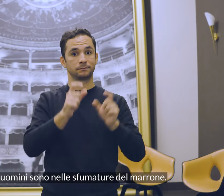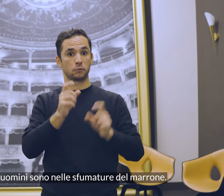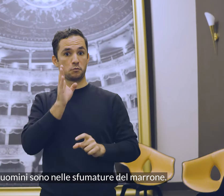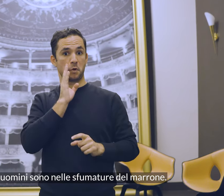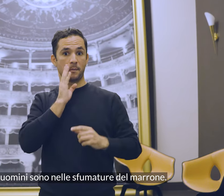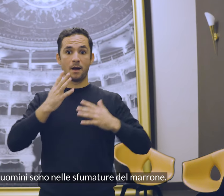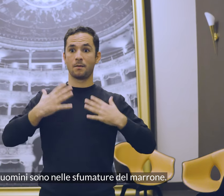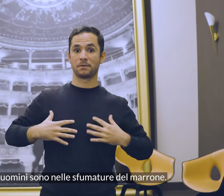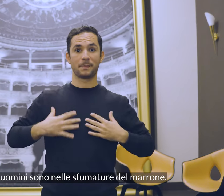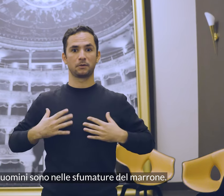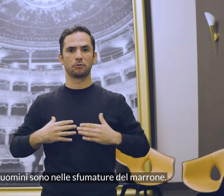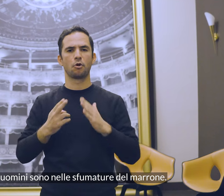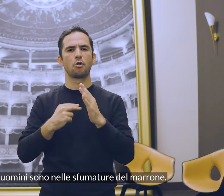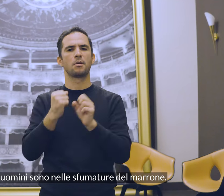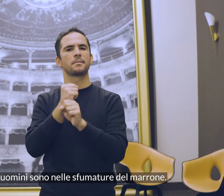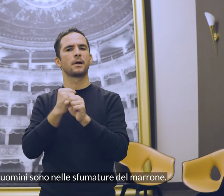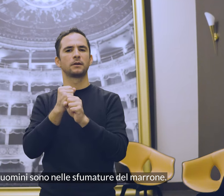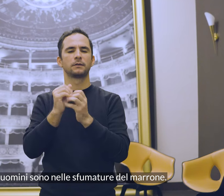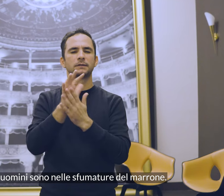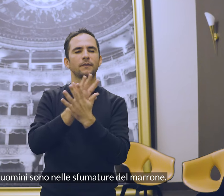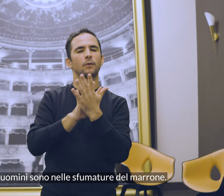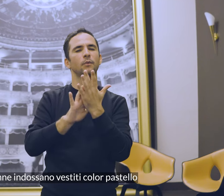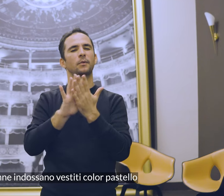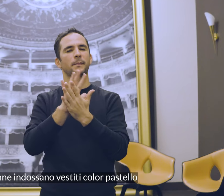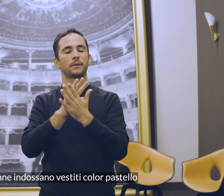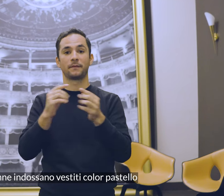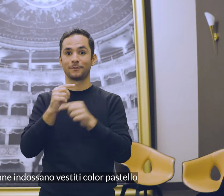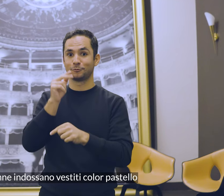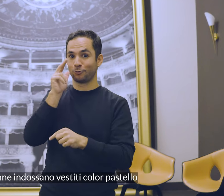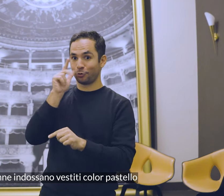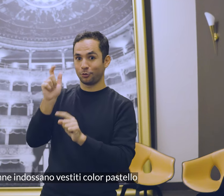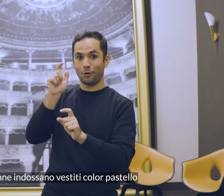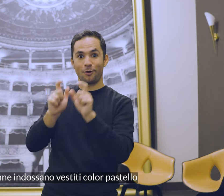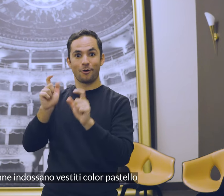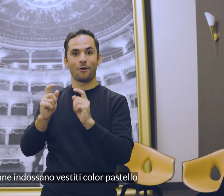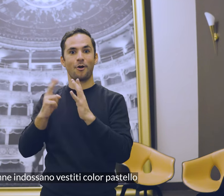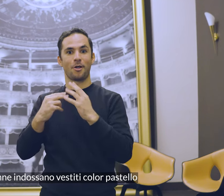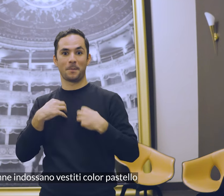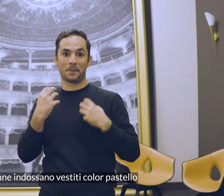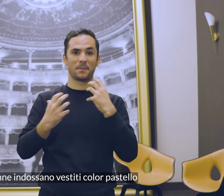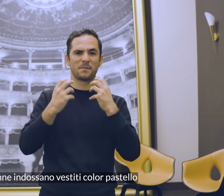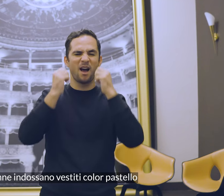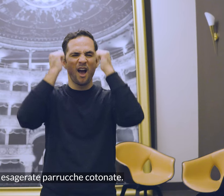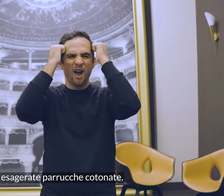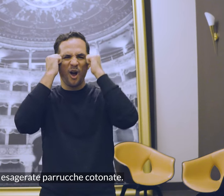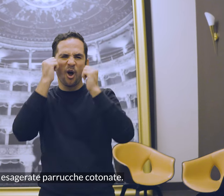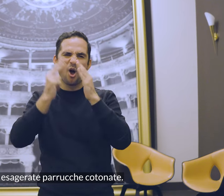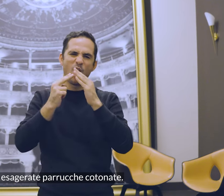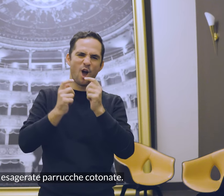uomini sono nelle sfumature del marrone. Le donne indossano vestiti color pastello ed esagerate